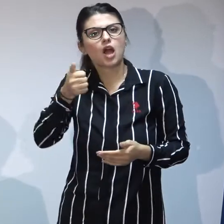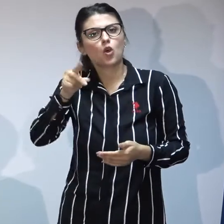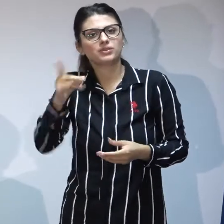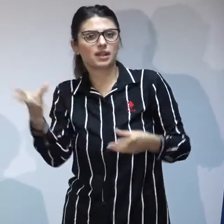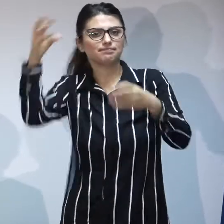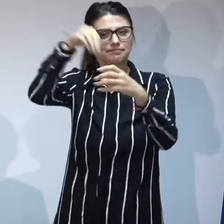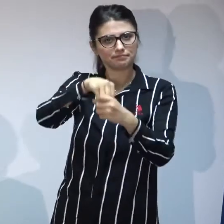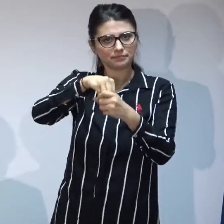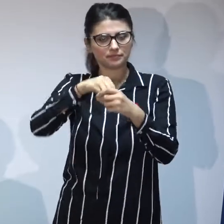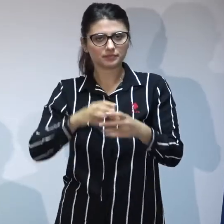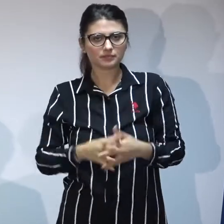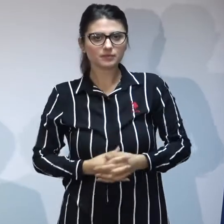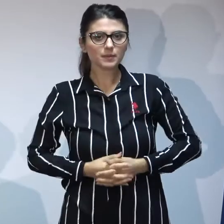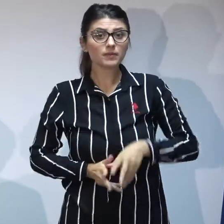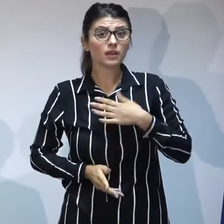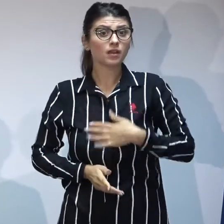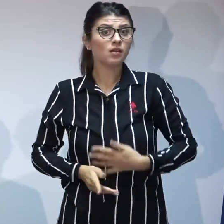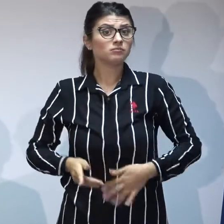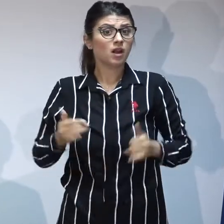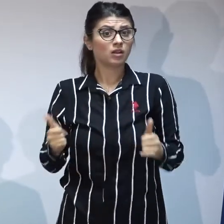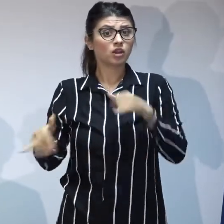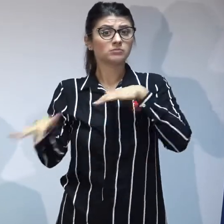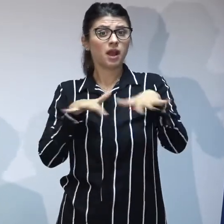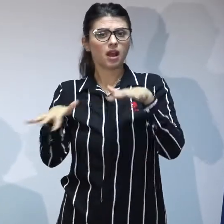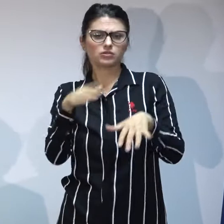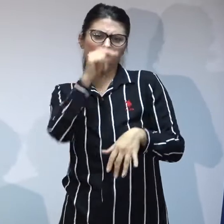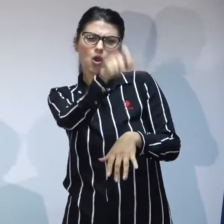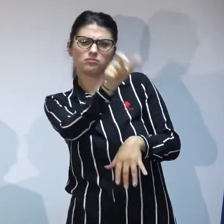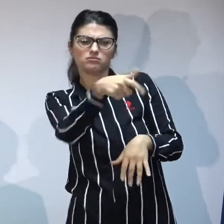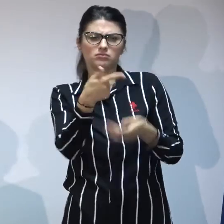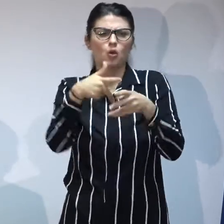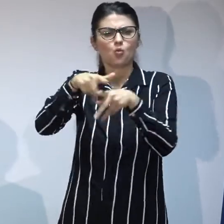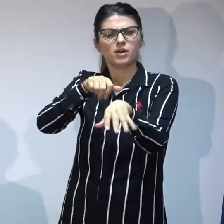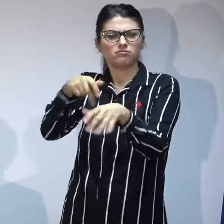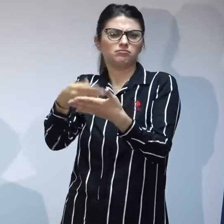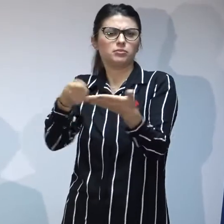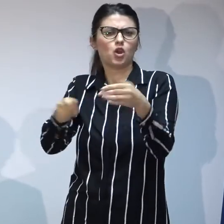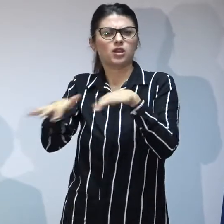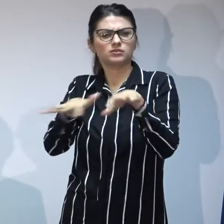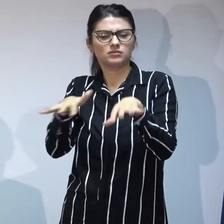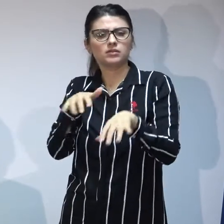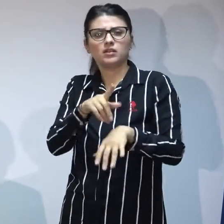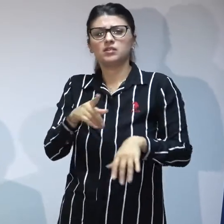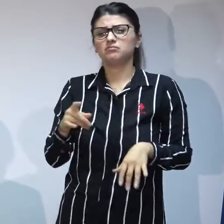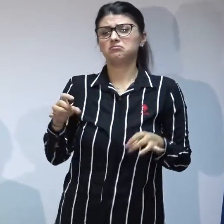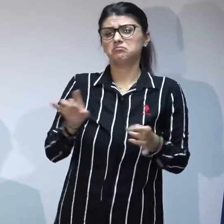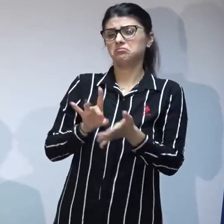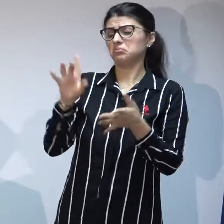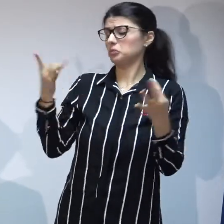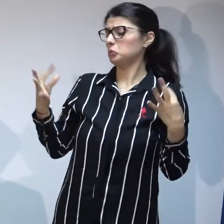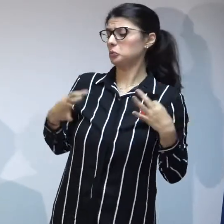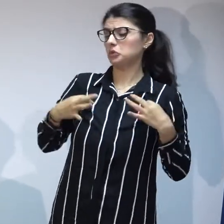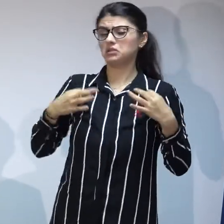acești menegeri de caz refuză să-și asume această responsabilitate din prejudecată